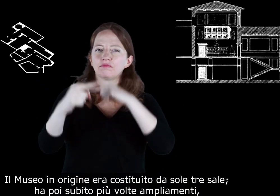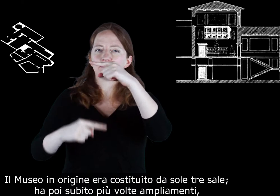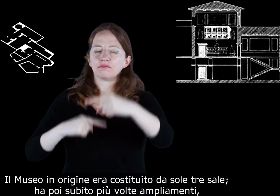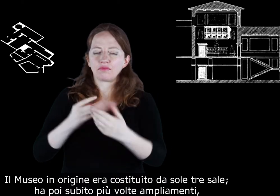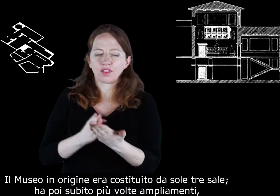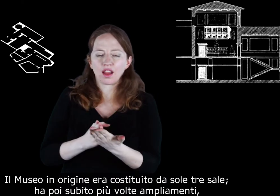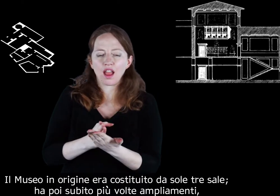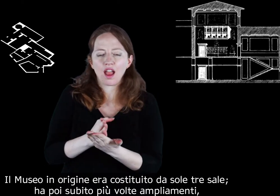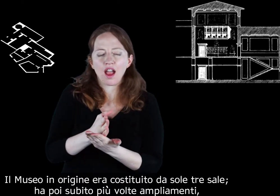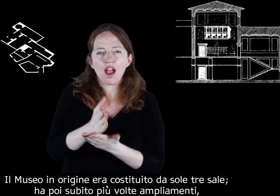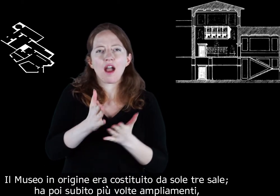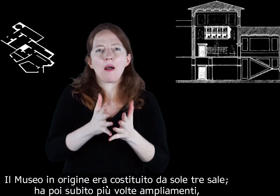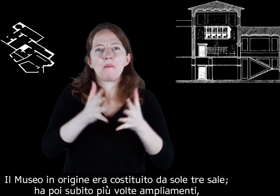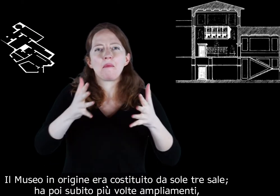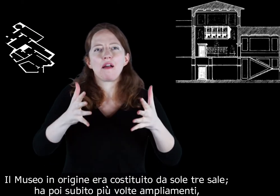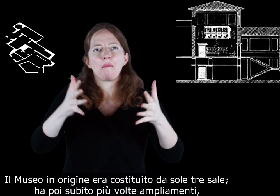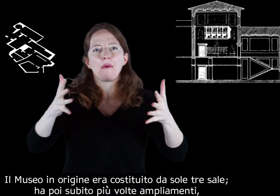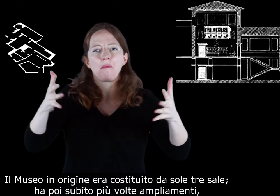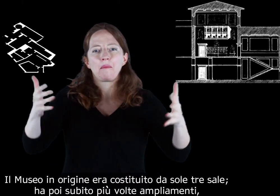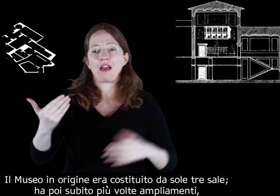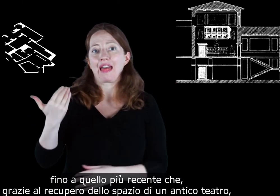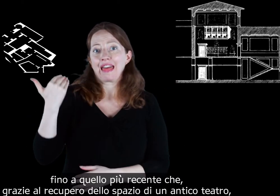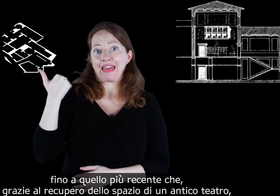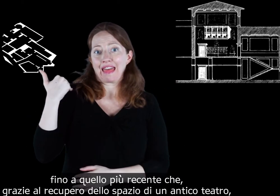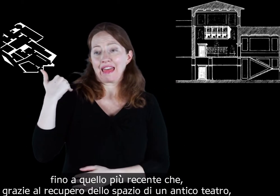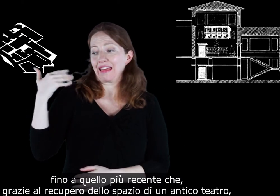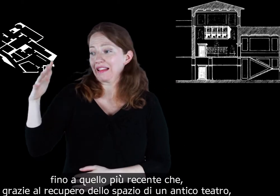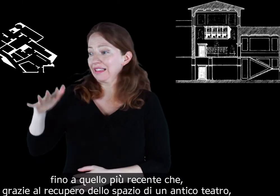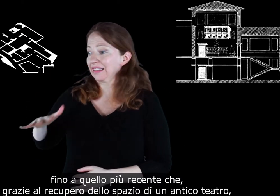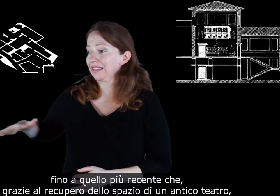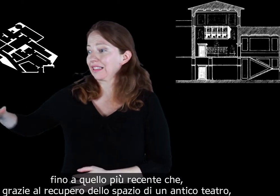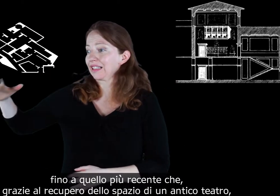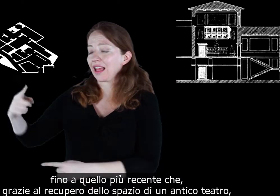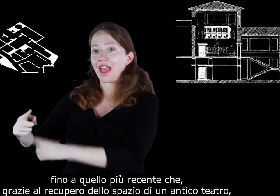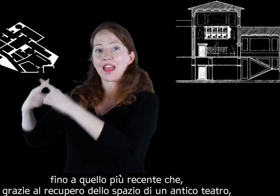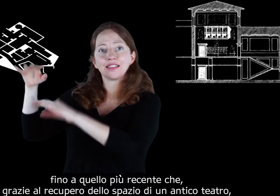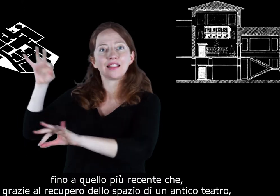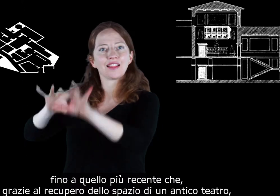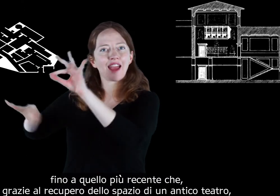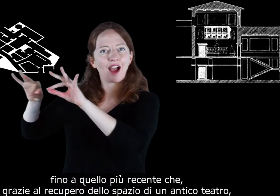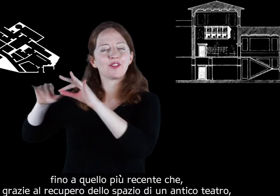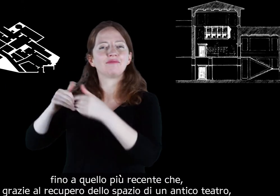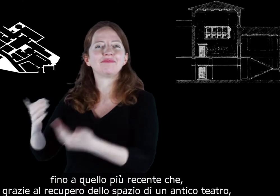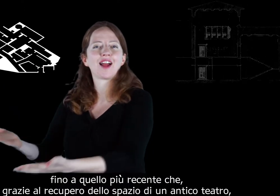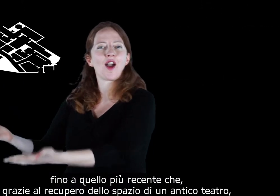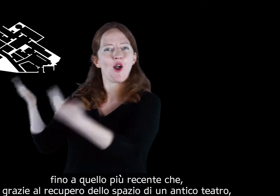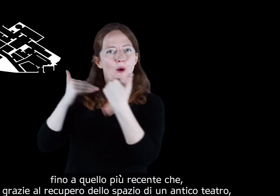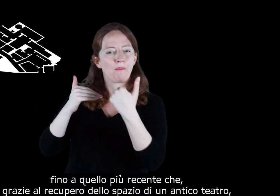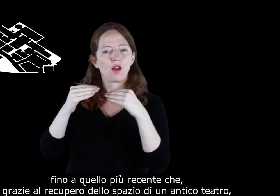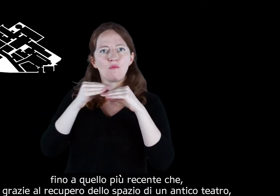sale, ha poi subito più volte ampliamenti, fino a quello più recente, che grazie al recupero dello spazio di